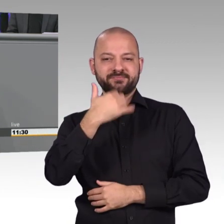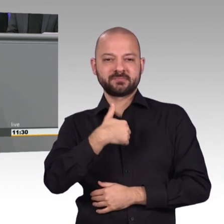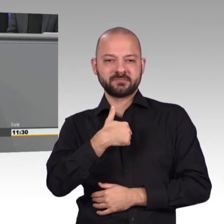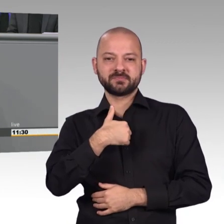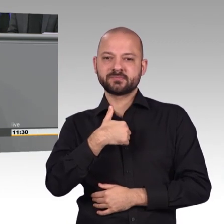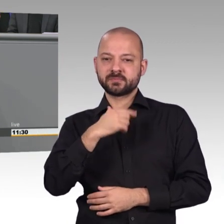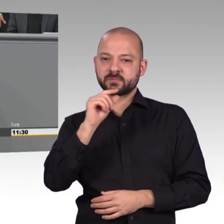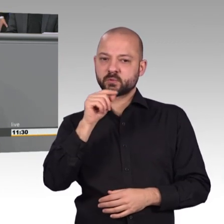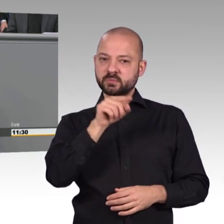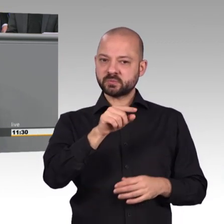Innenausschuss.